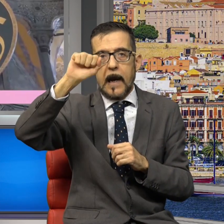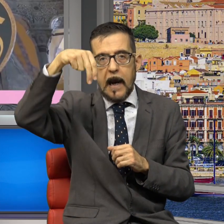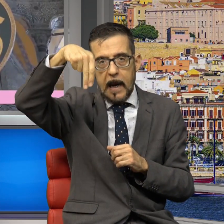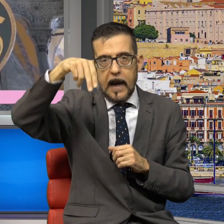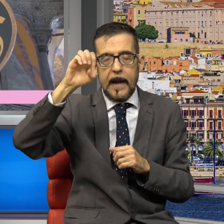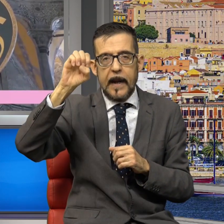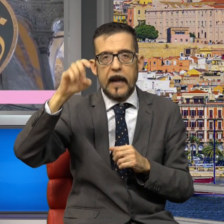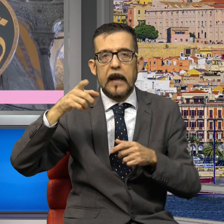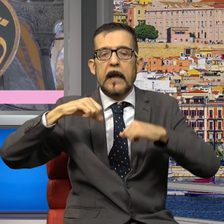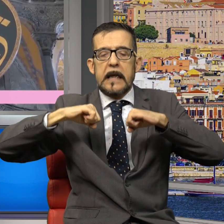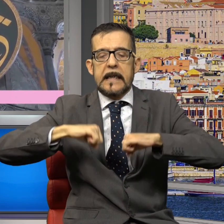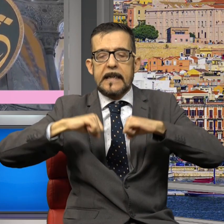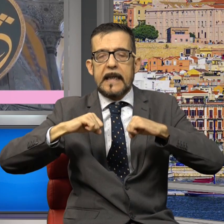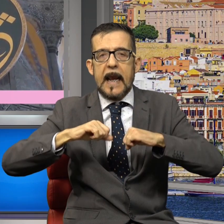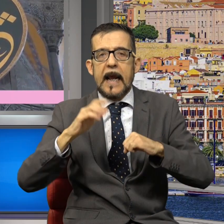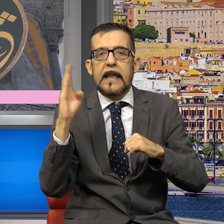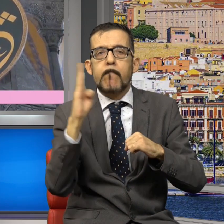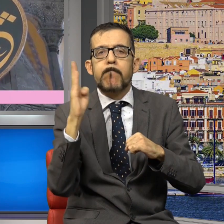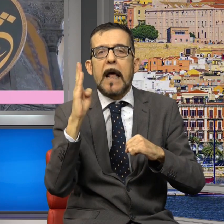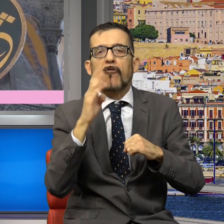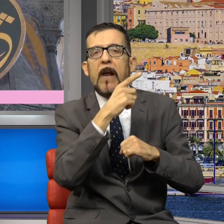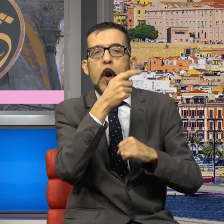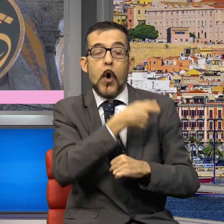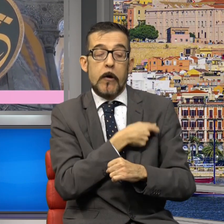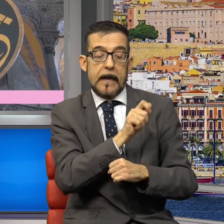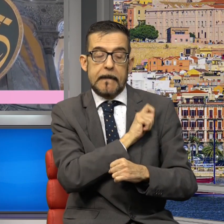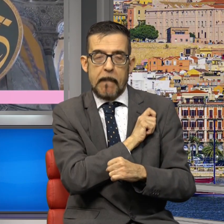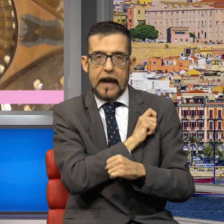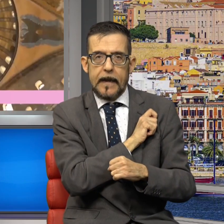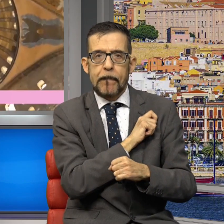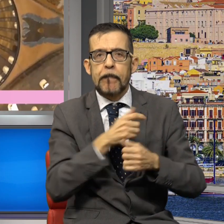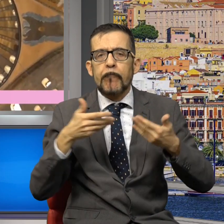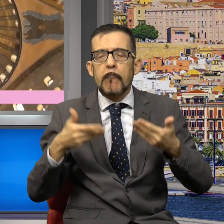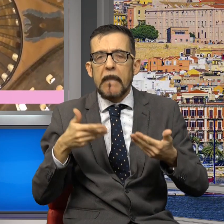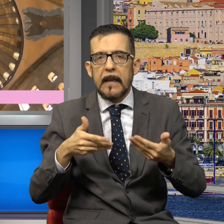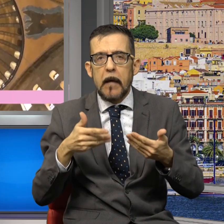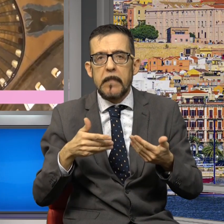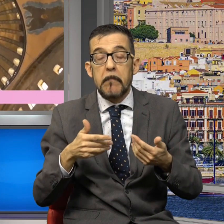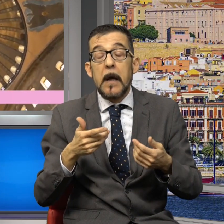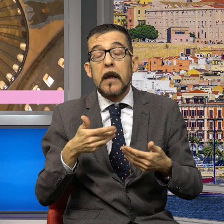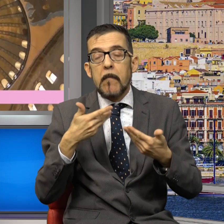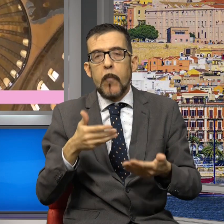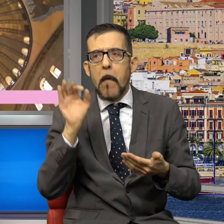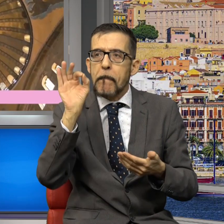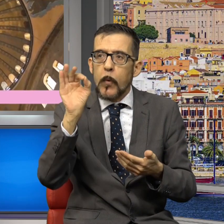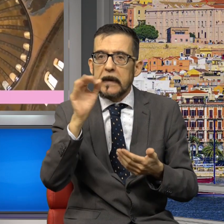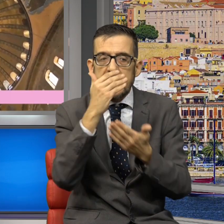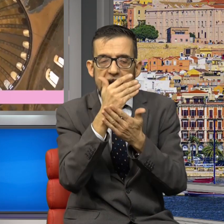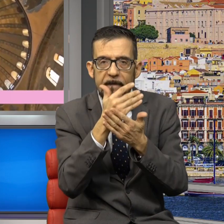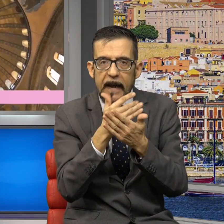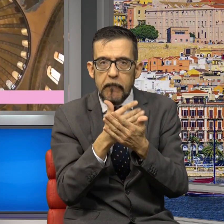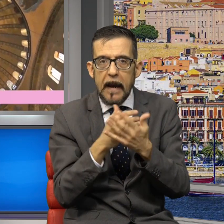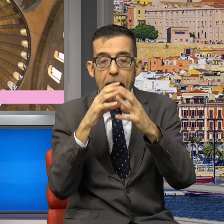'interno della quale è possibile stabilmente, in modo continuativo, avere dei punti di riferimento per le imprese che